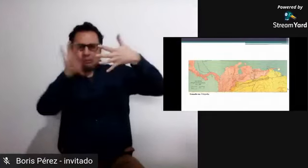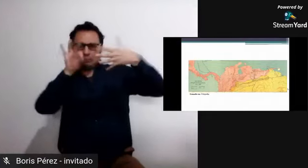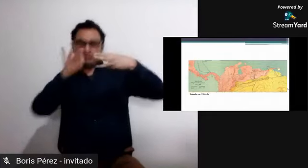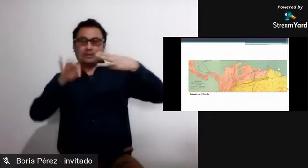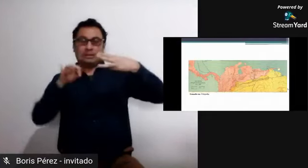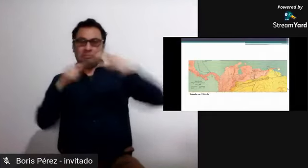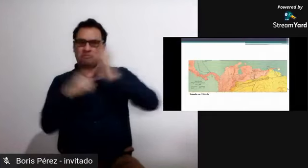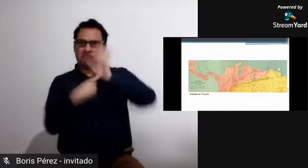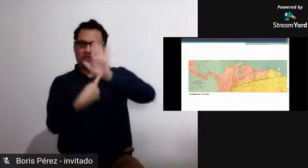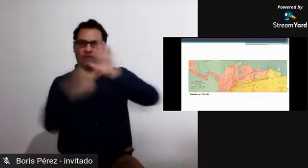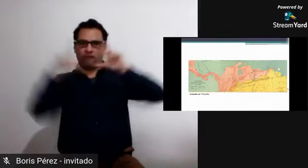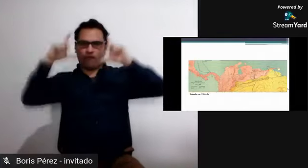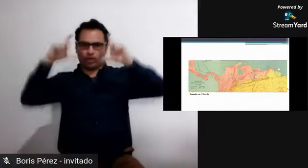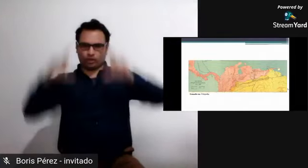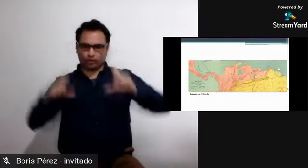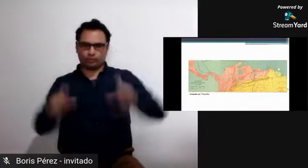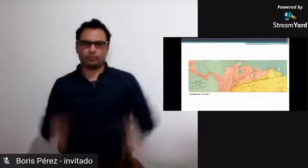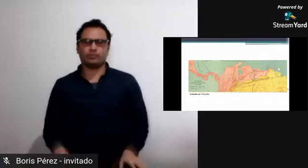independencia.